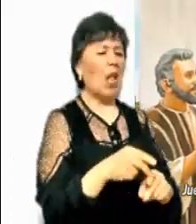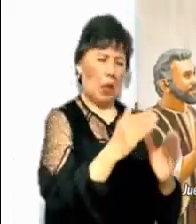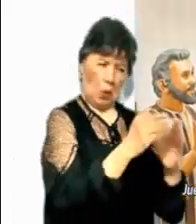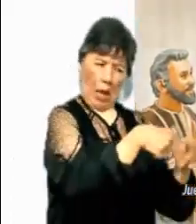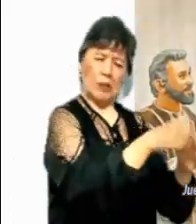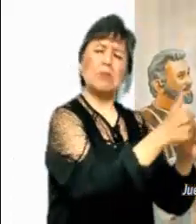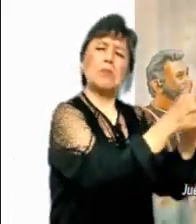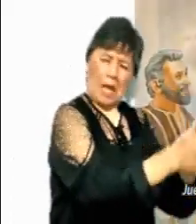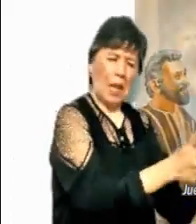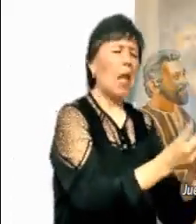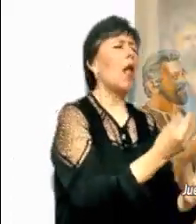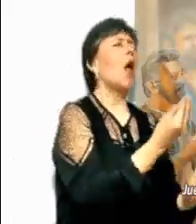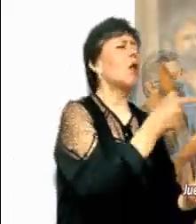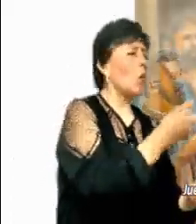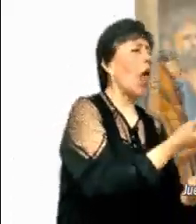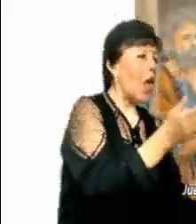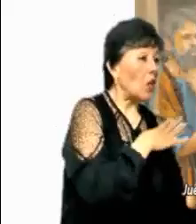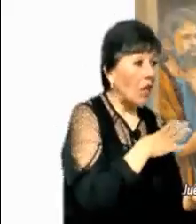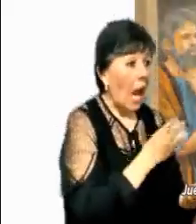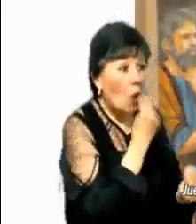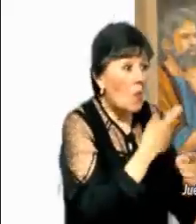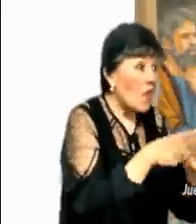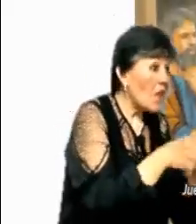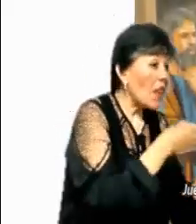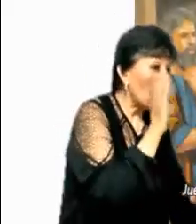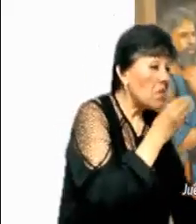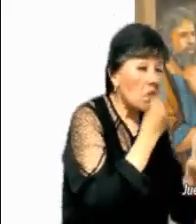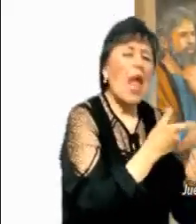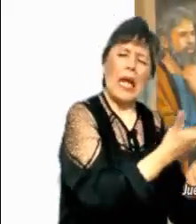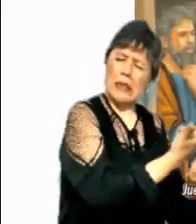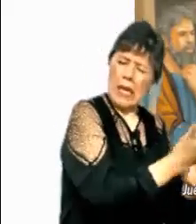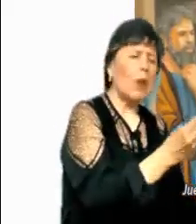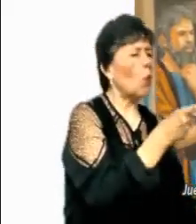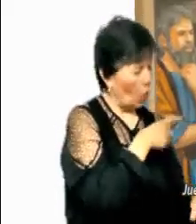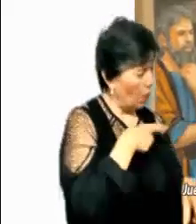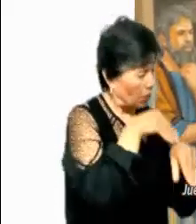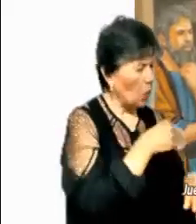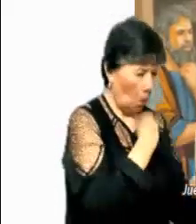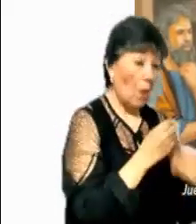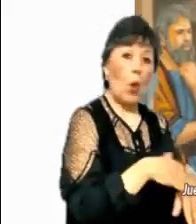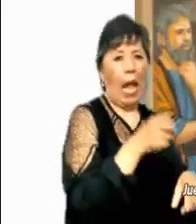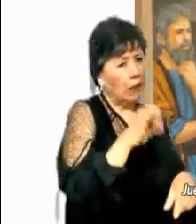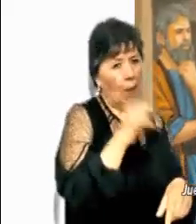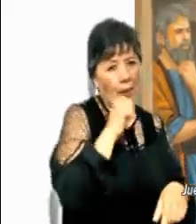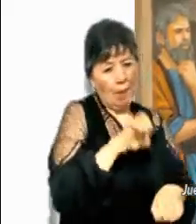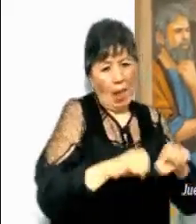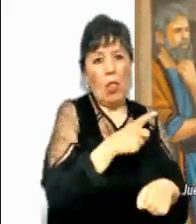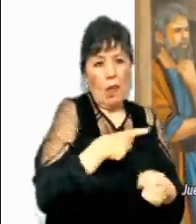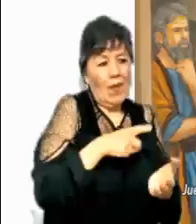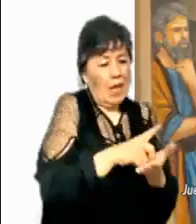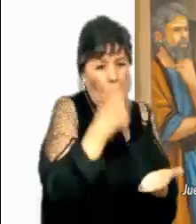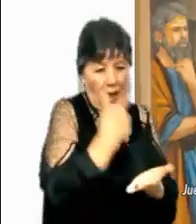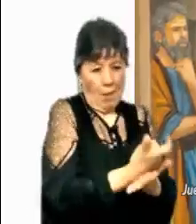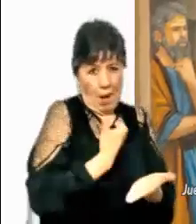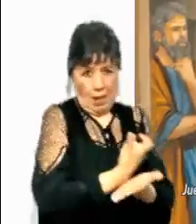Quédense en esa casa, coman y beban de lo que tengan, porque el trabajador tiene derecho a su salario. No anden de